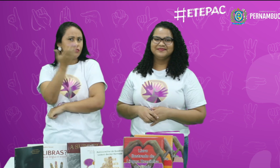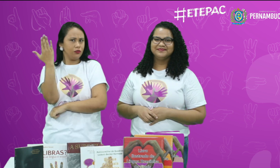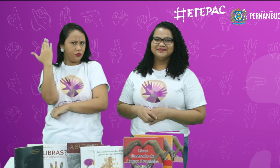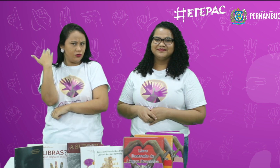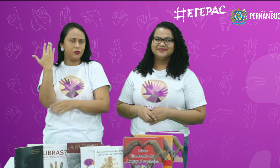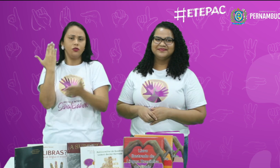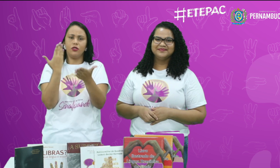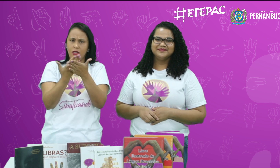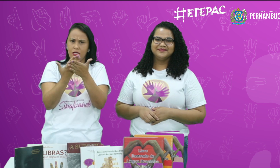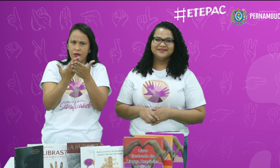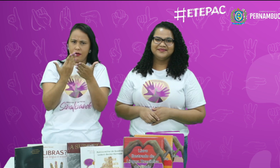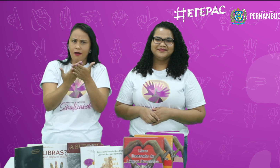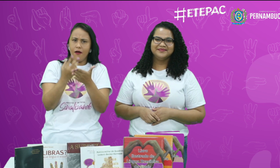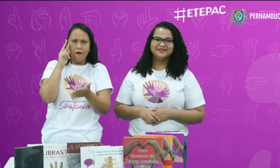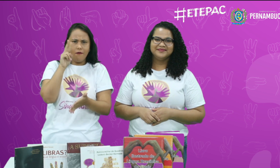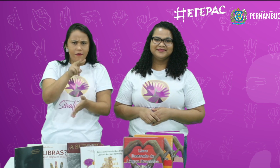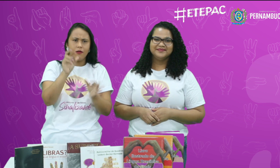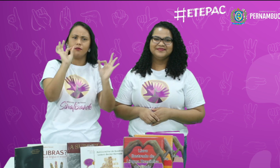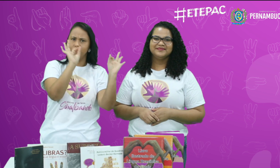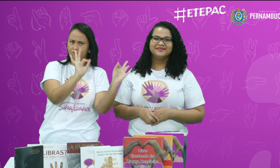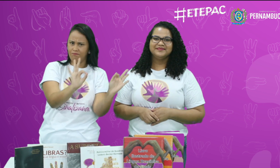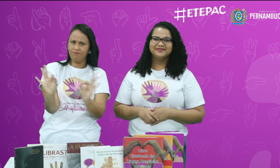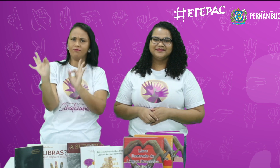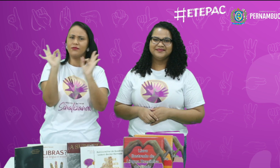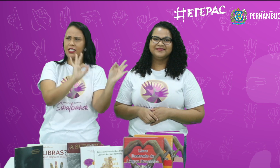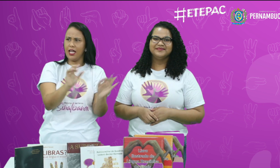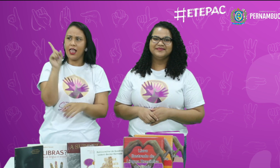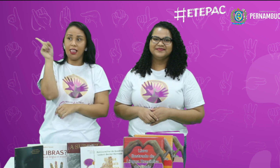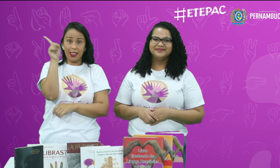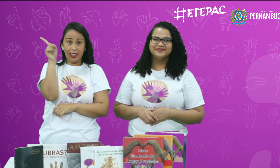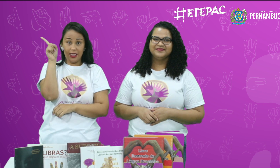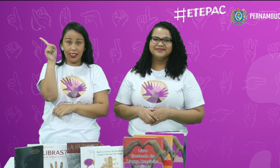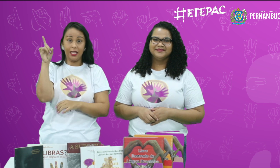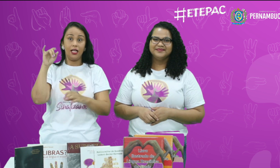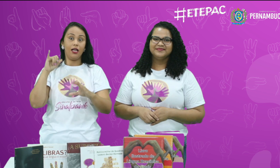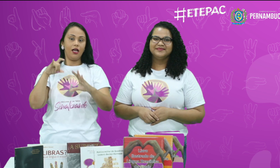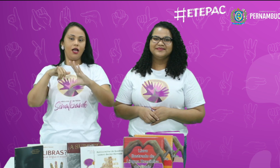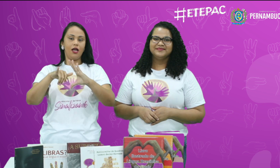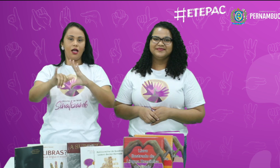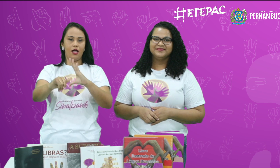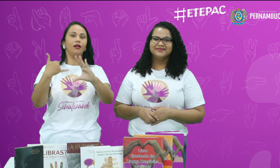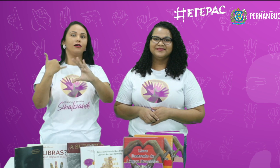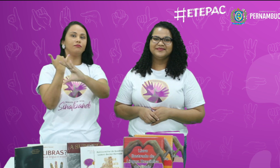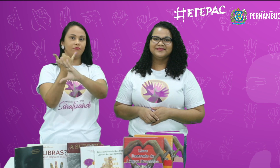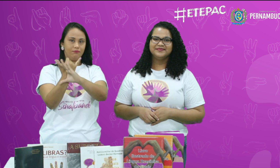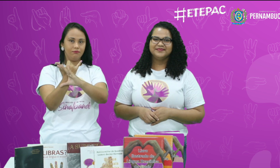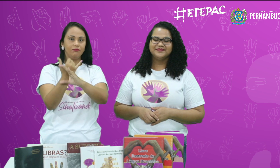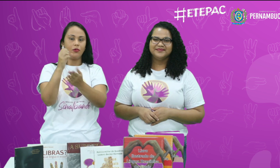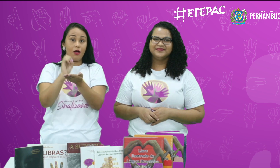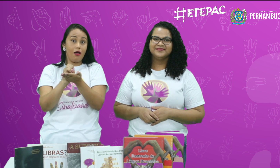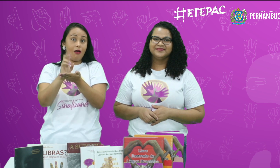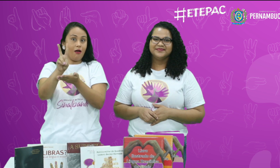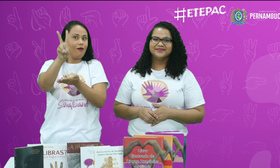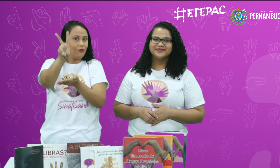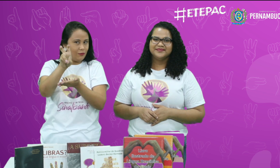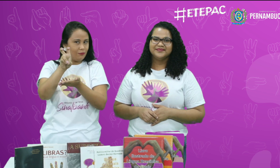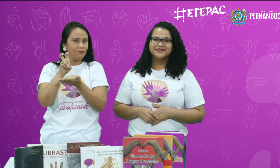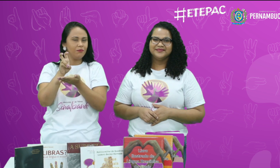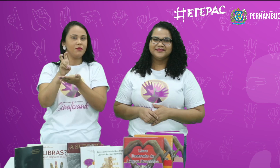vocês, alunos que no passado assistiram às aulas e visualizaram lá no canal do Educa.pe,